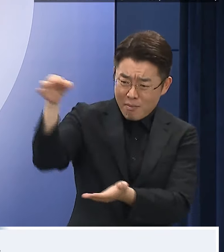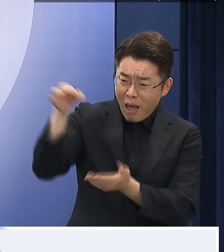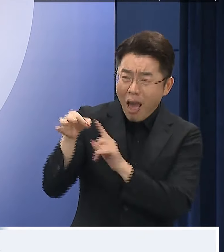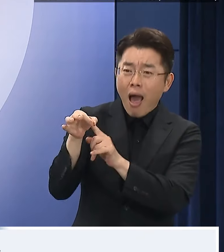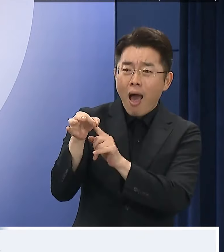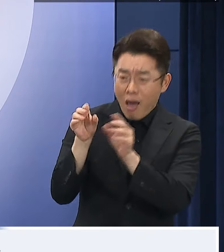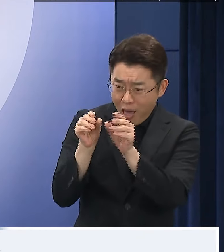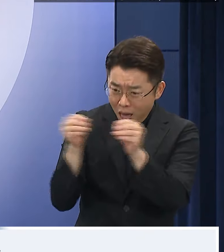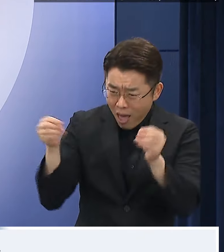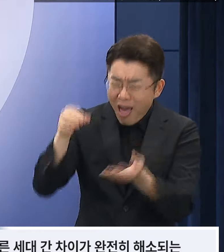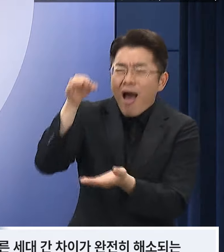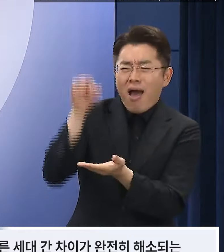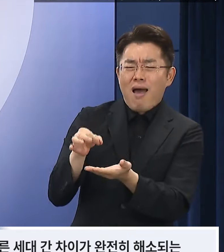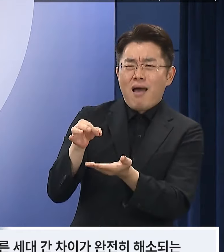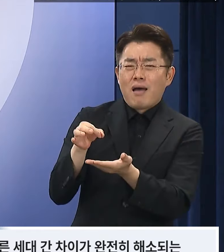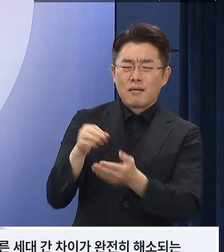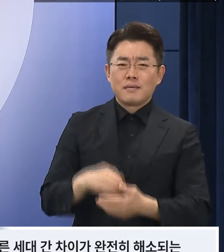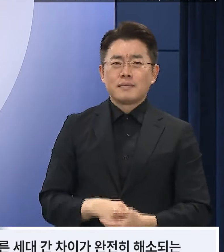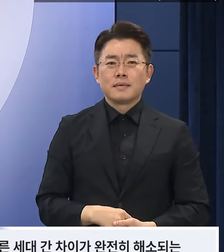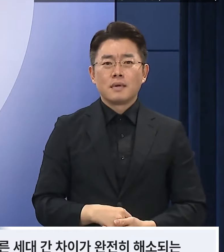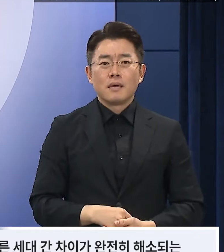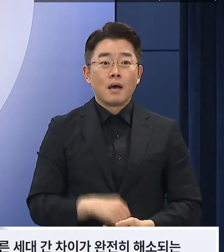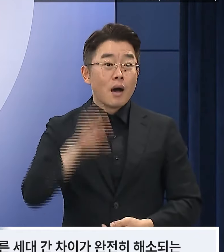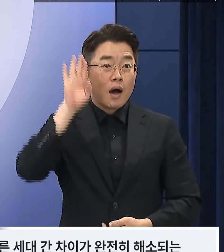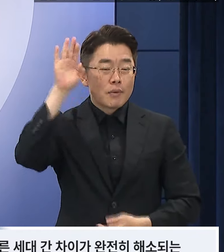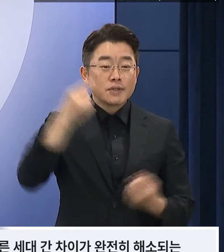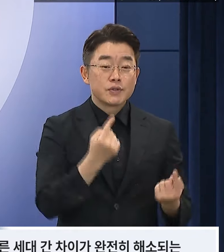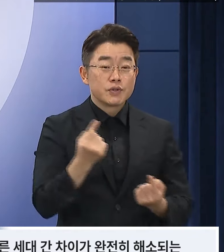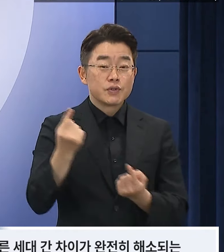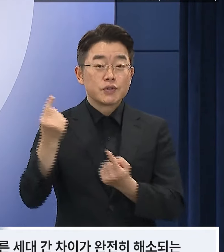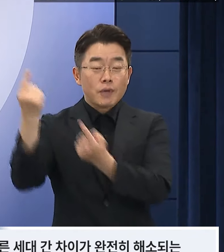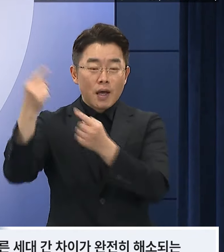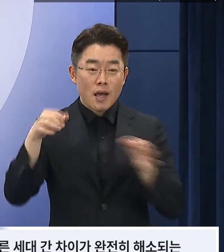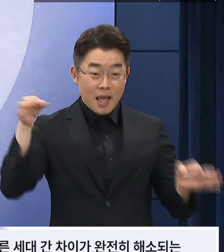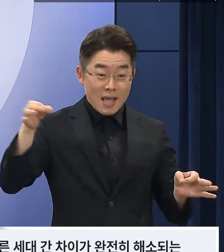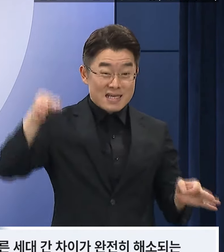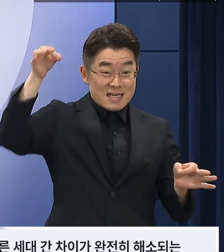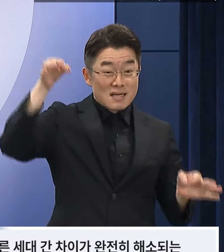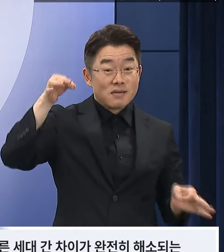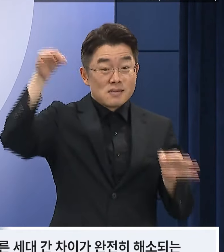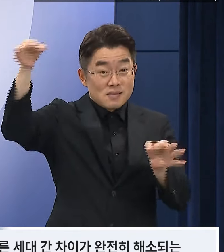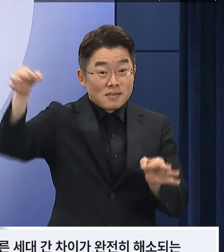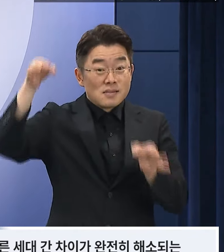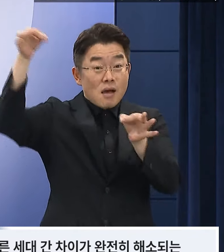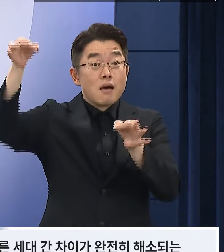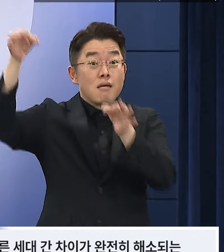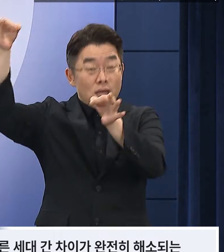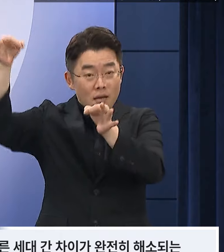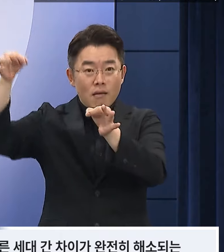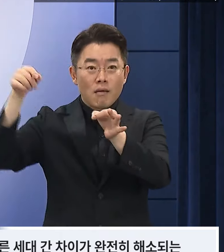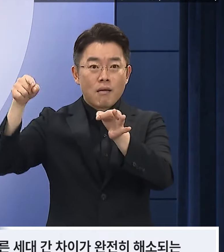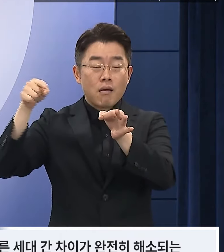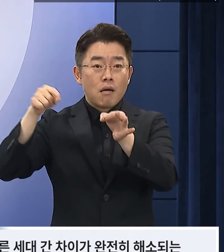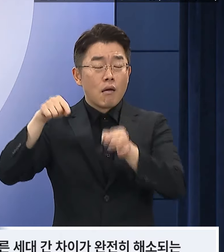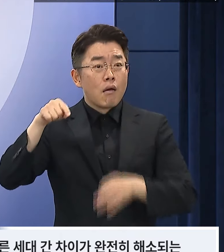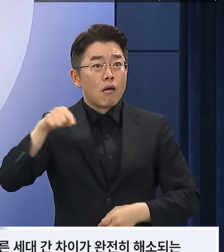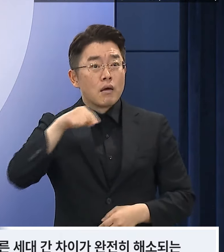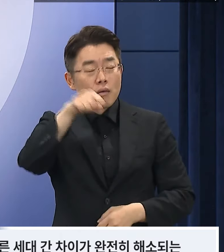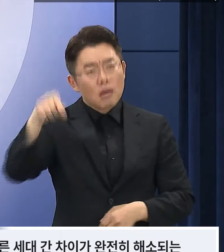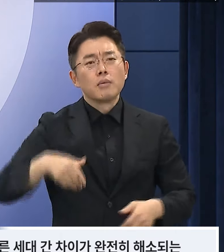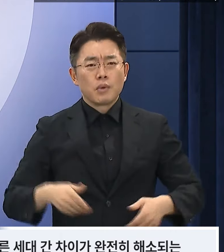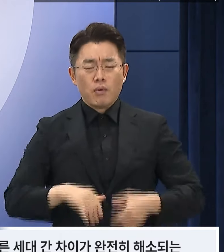받게 됩니다. 인상속도 차등으로 과거 저부담 고급여 체계에 따른